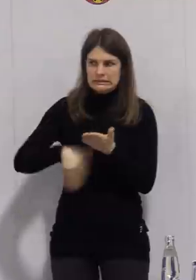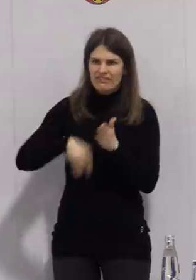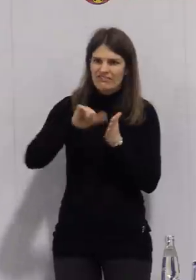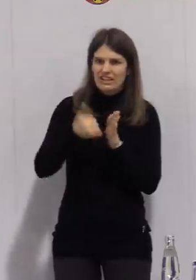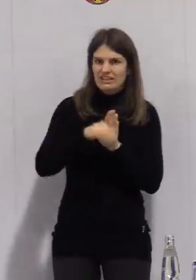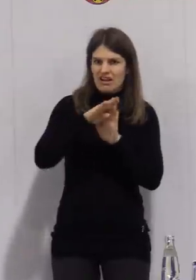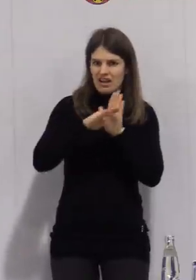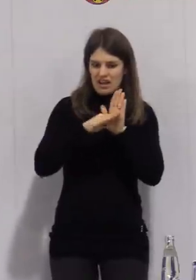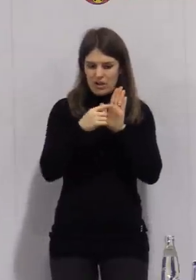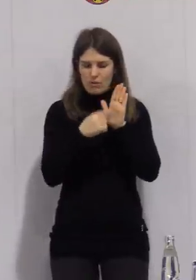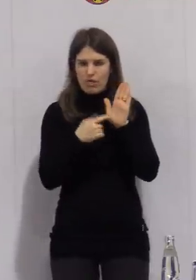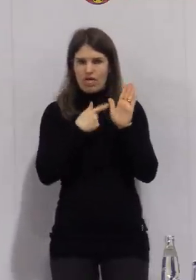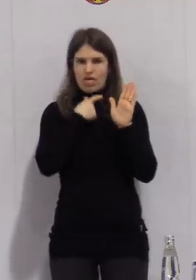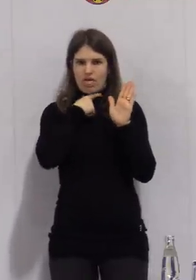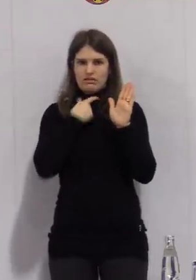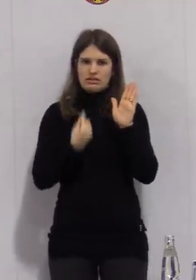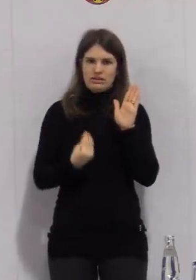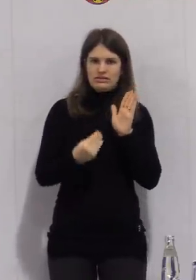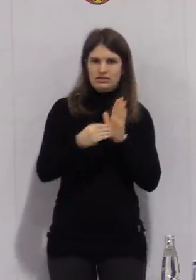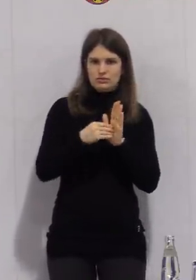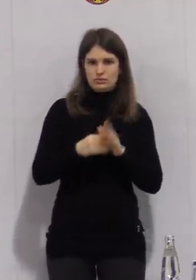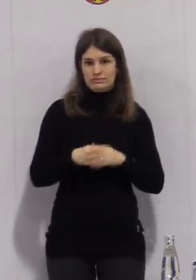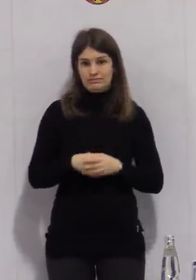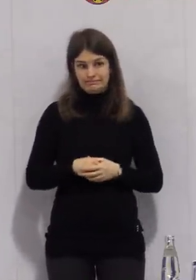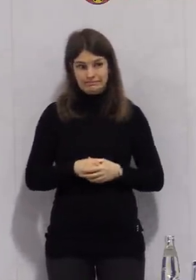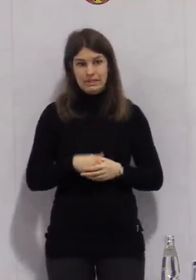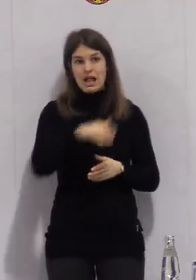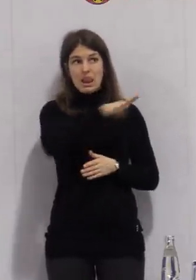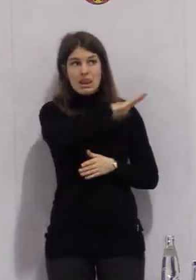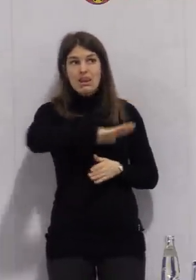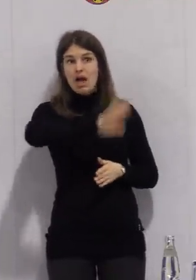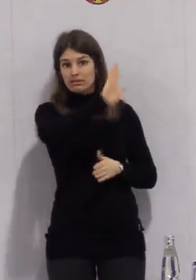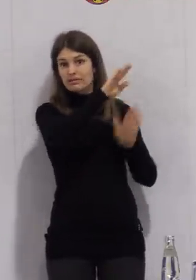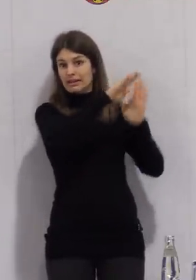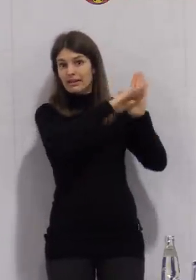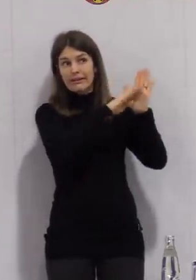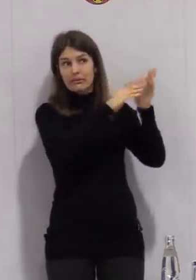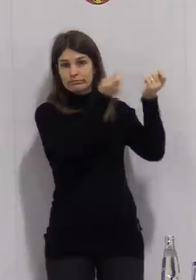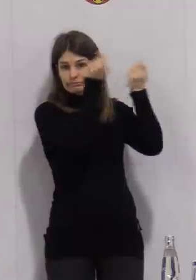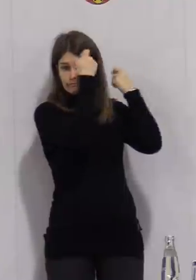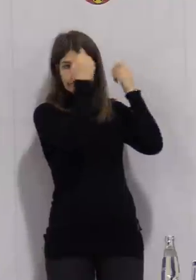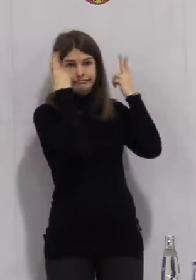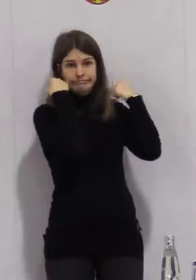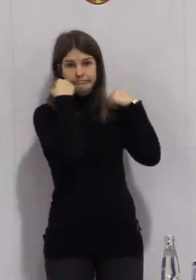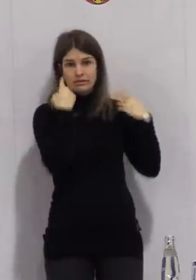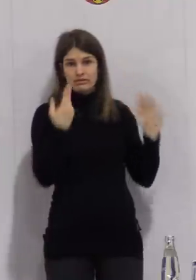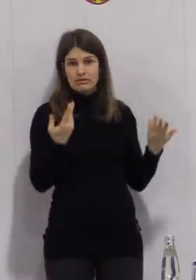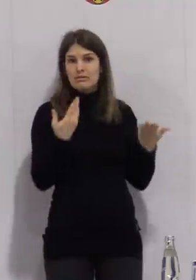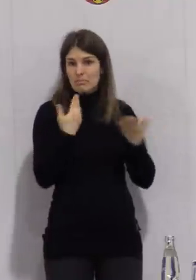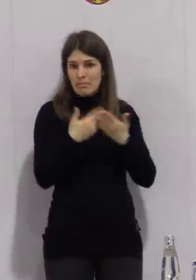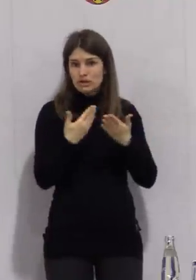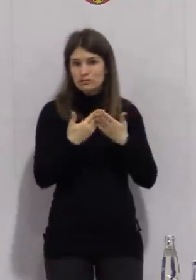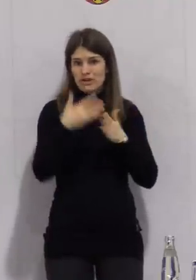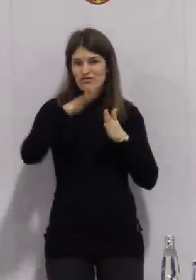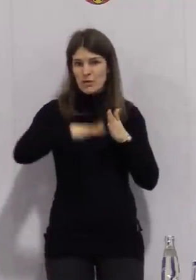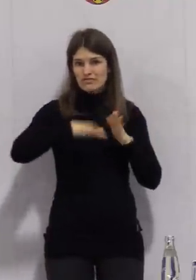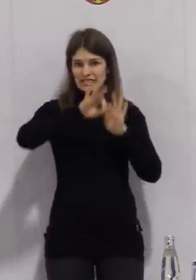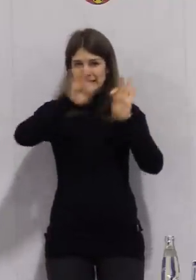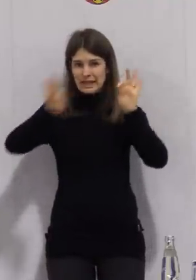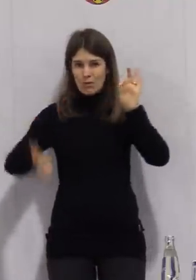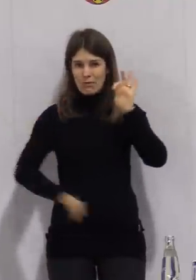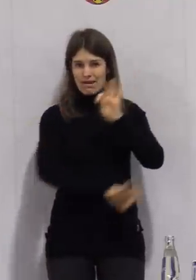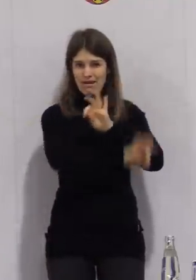Landeseindämmungsverordnung verlangt werden. Stichwort zum Beispiel 15 Kilometer Radius. Insofern